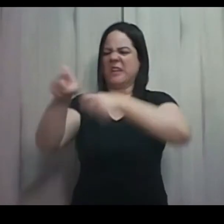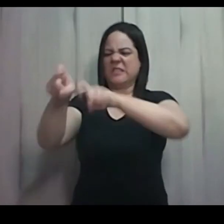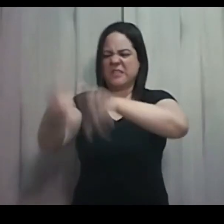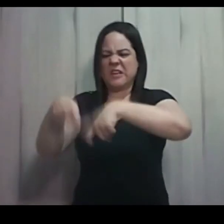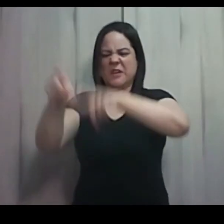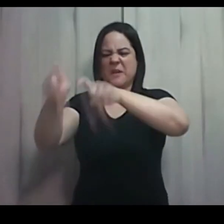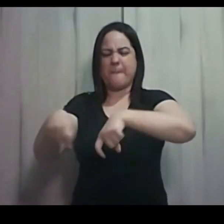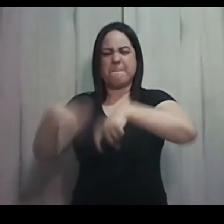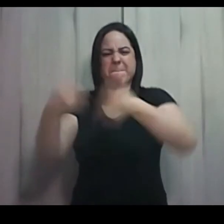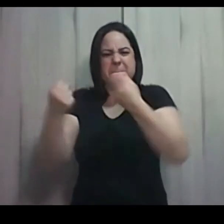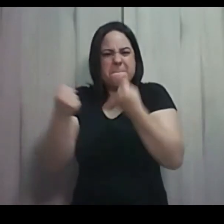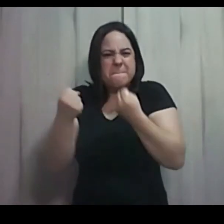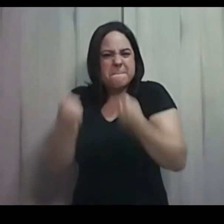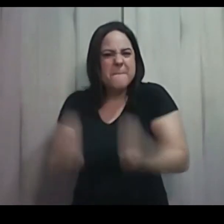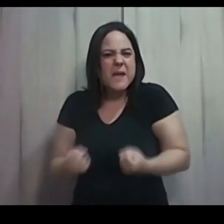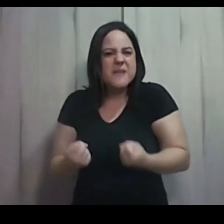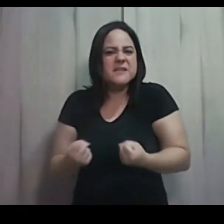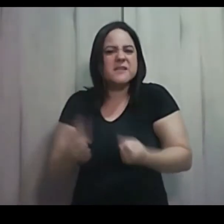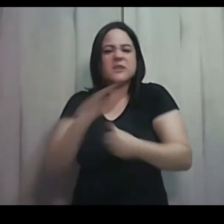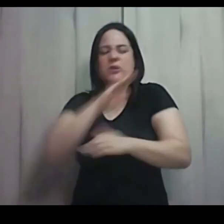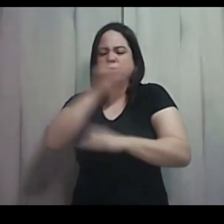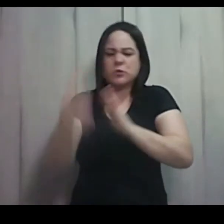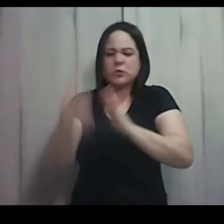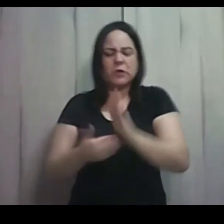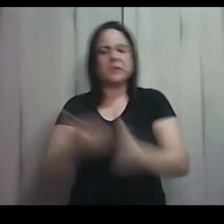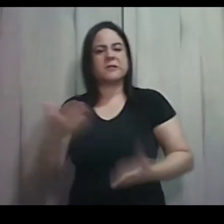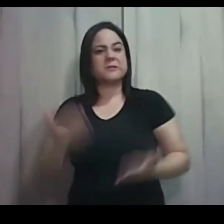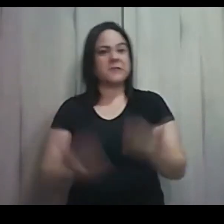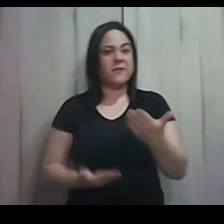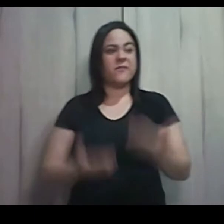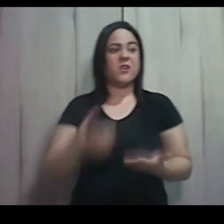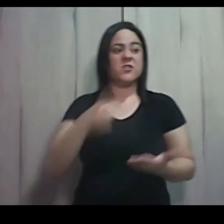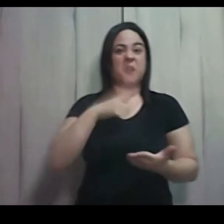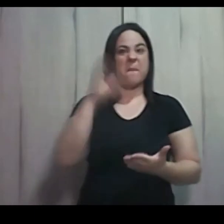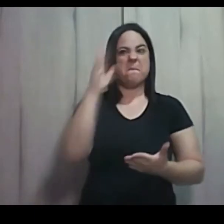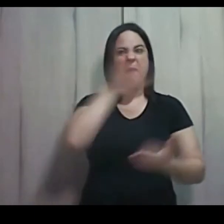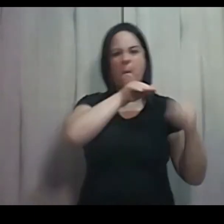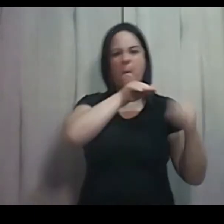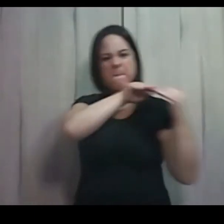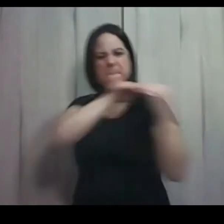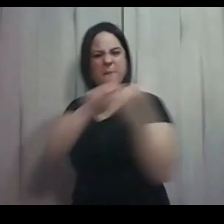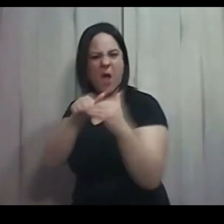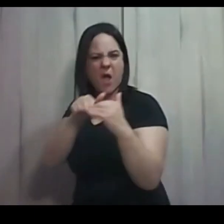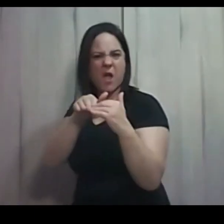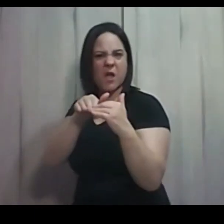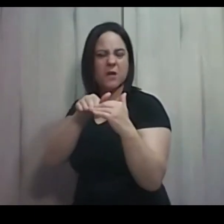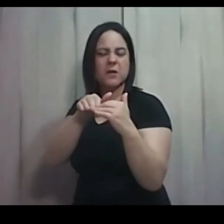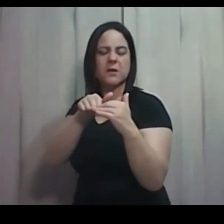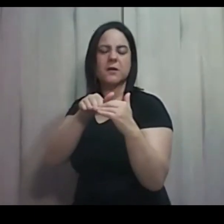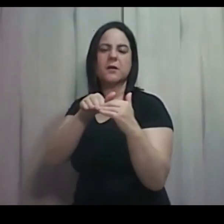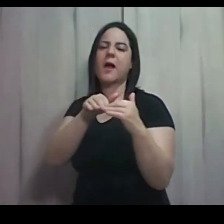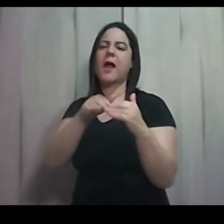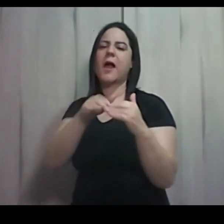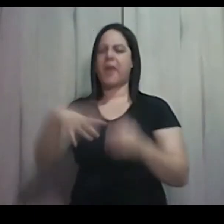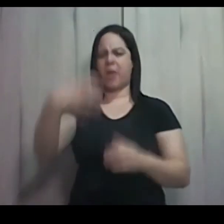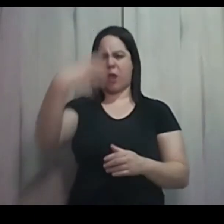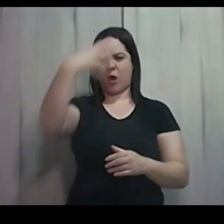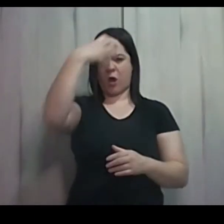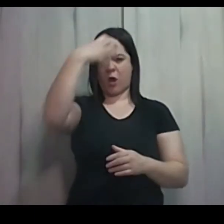o serviço em que na tirania os serviam. E o rei do Egito ordenou as parteiras hebreias,